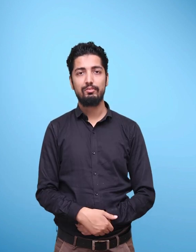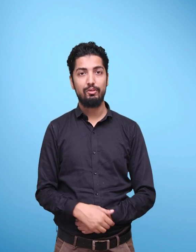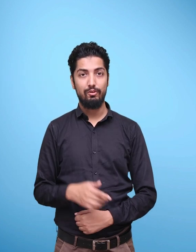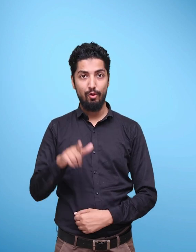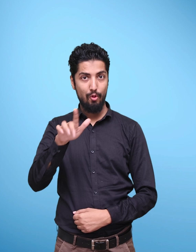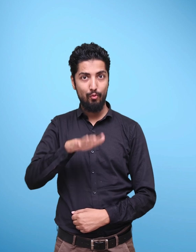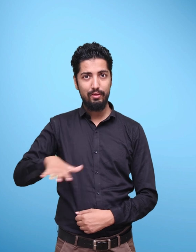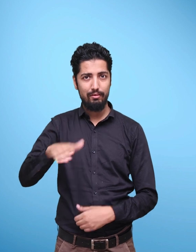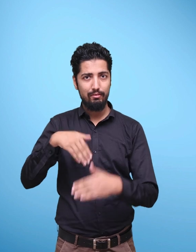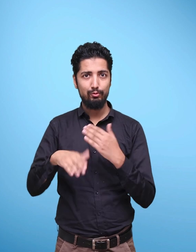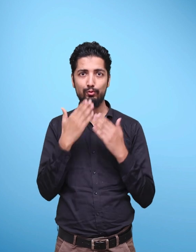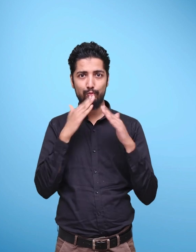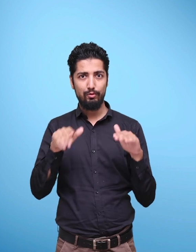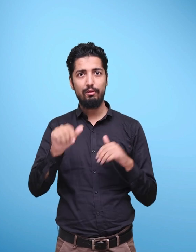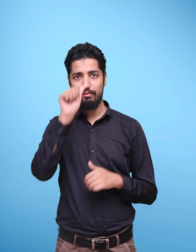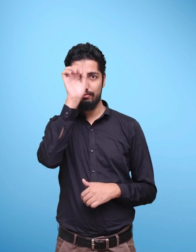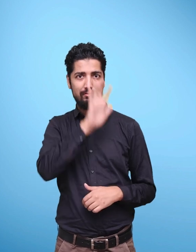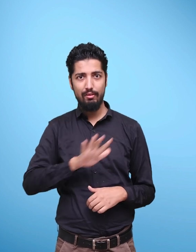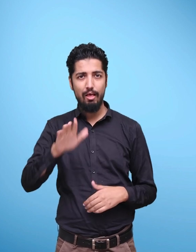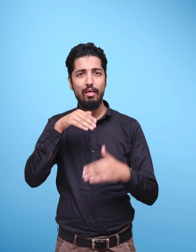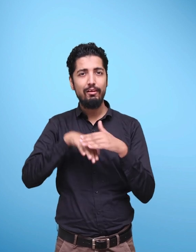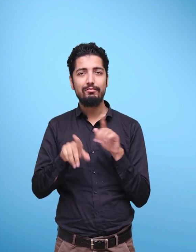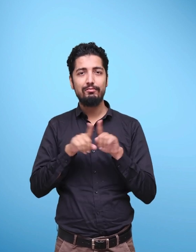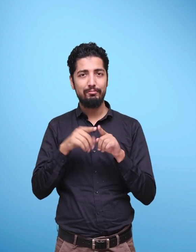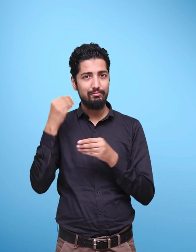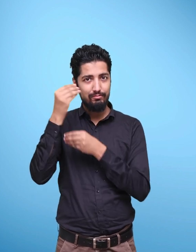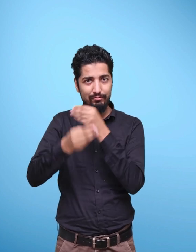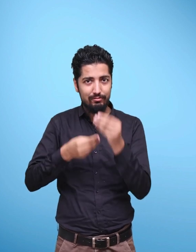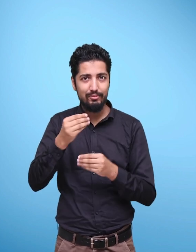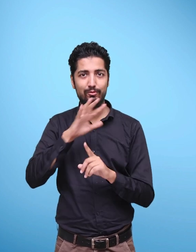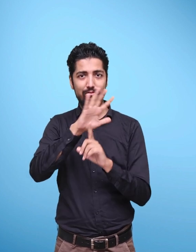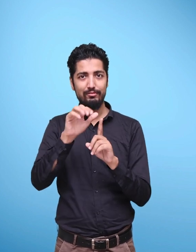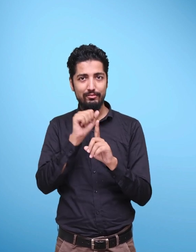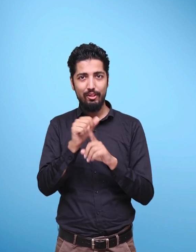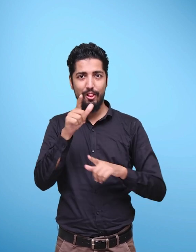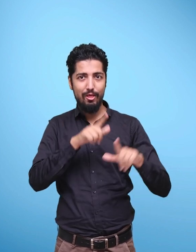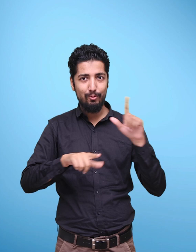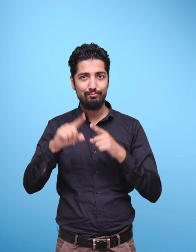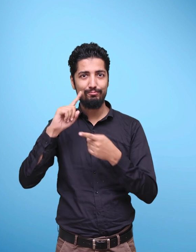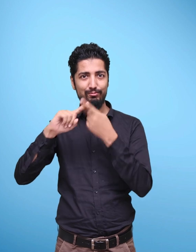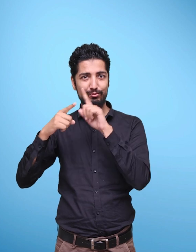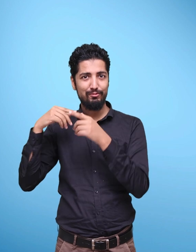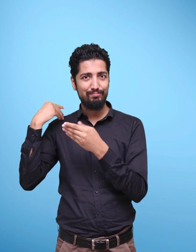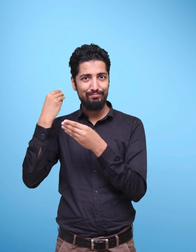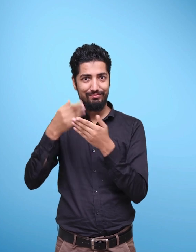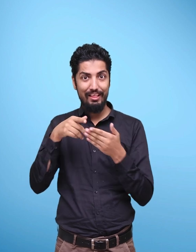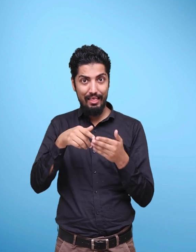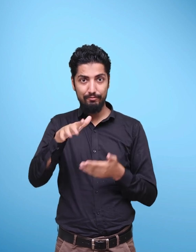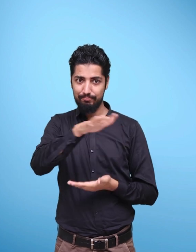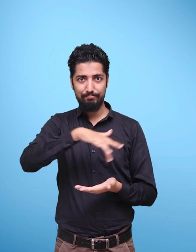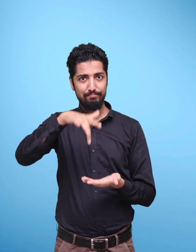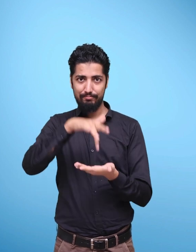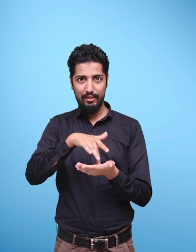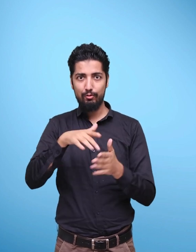The child's local context which includes tradition, culture, language uses and rootedness in India